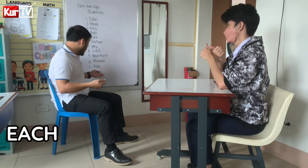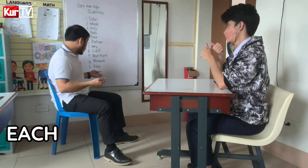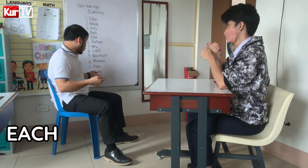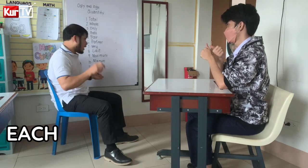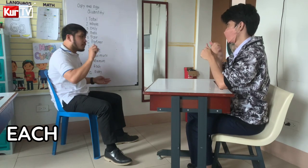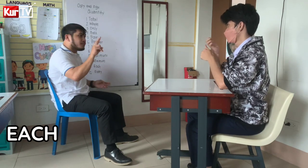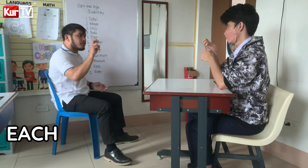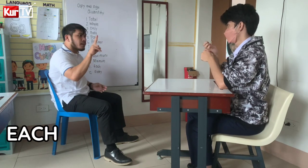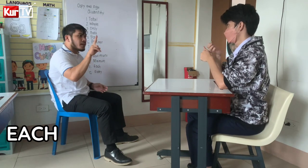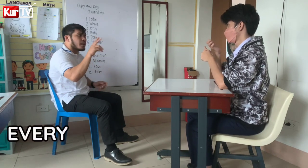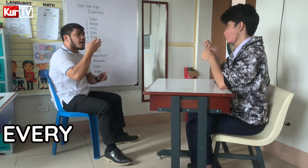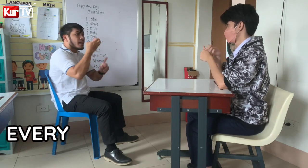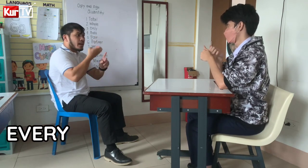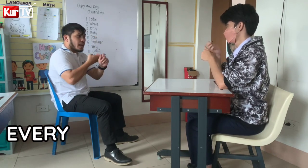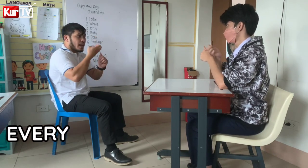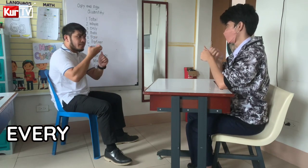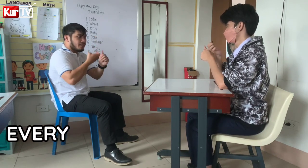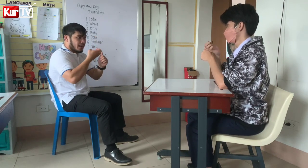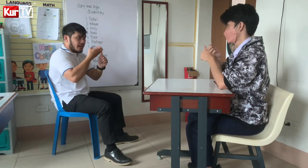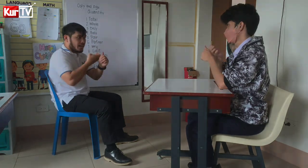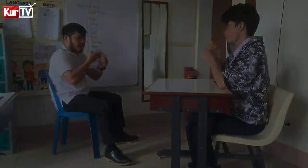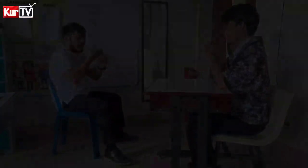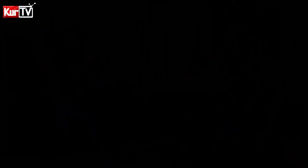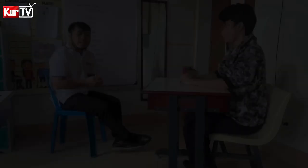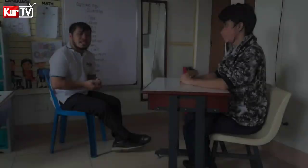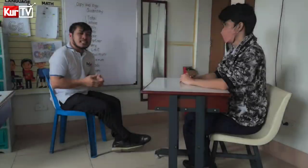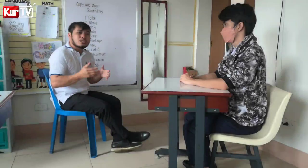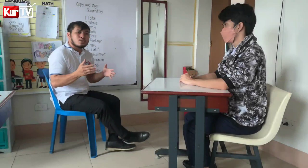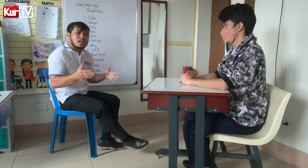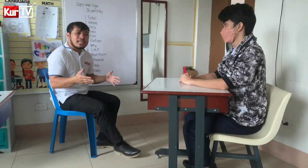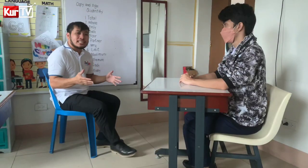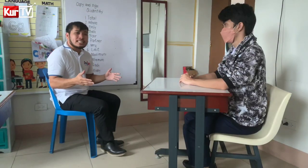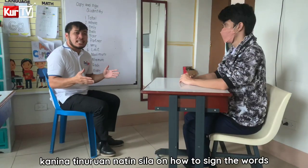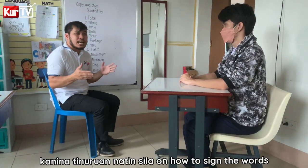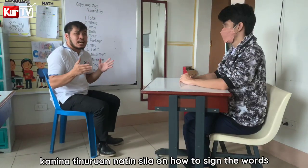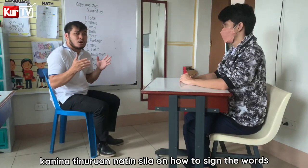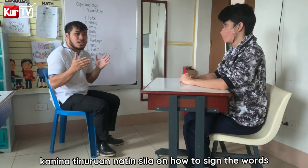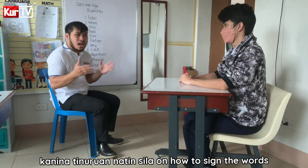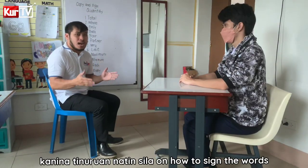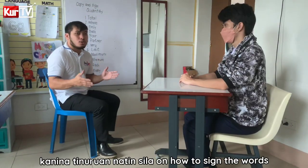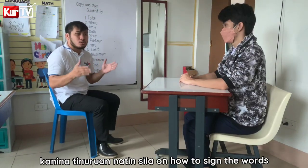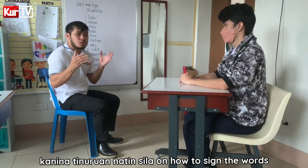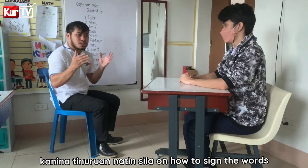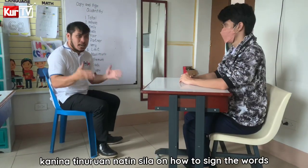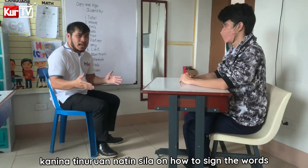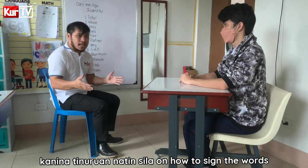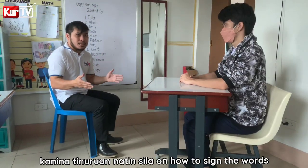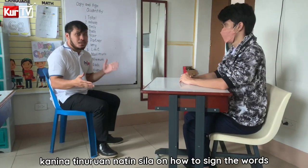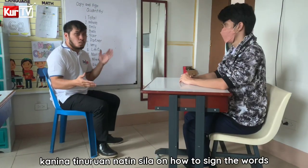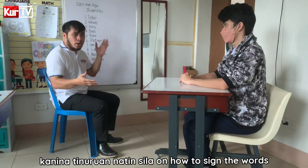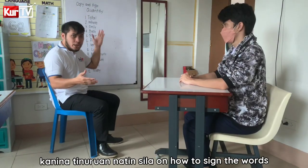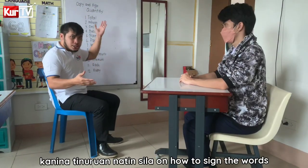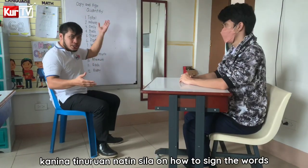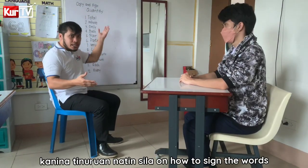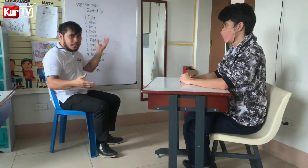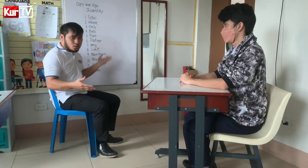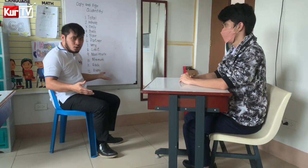Twelve. Every. Three. Parangy na pinuukan natin sila on how to sign the words dito.